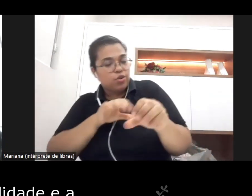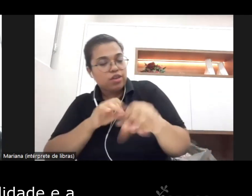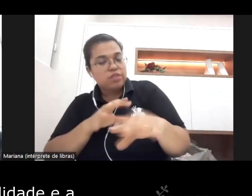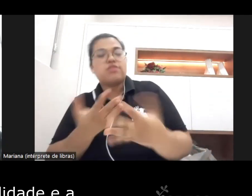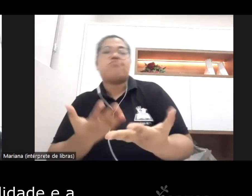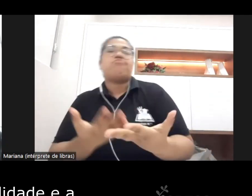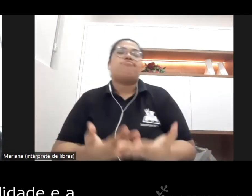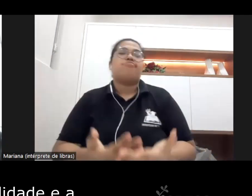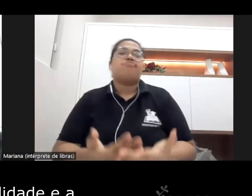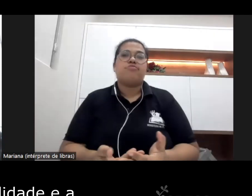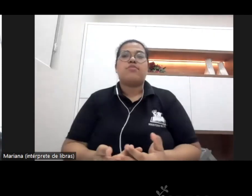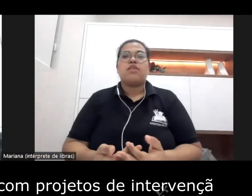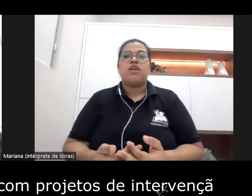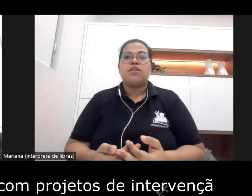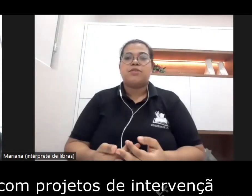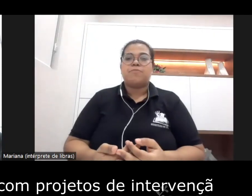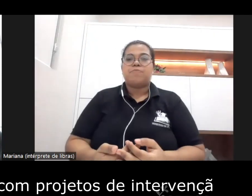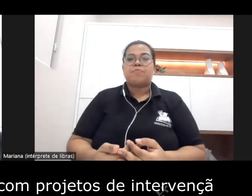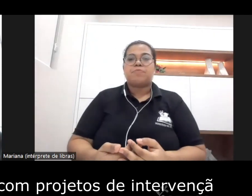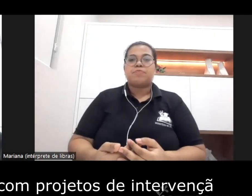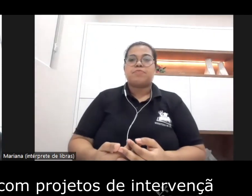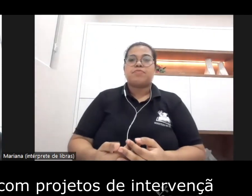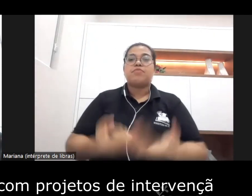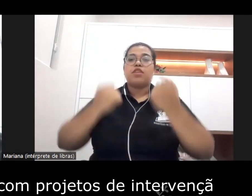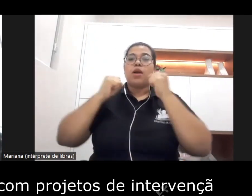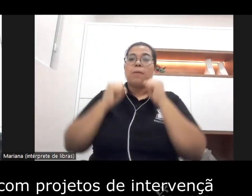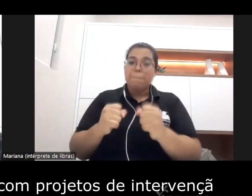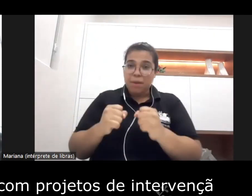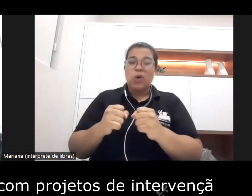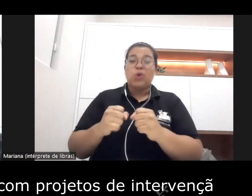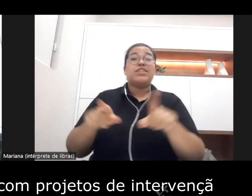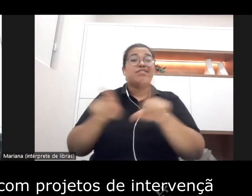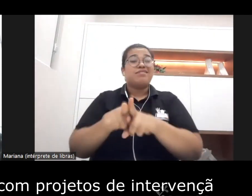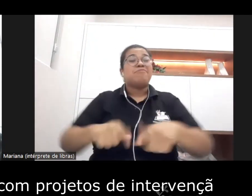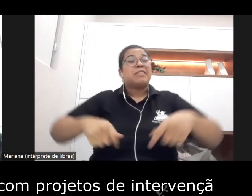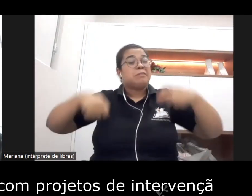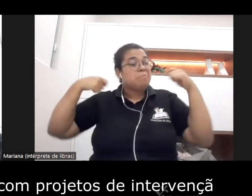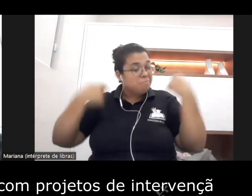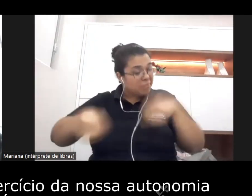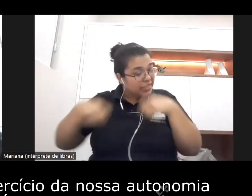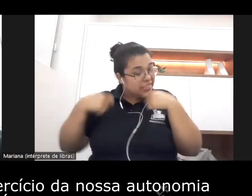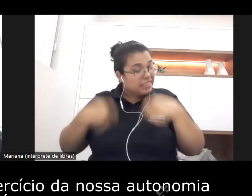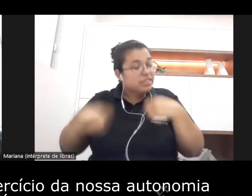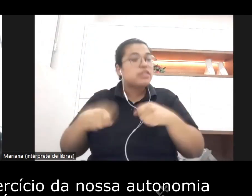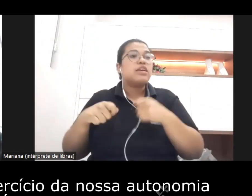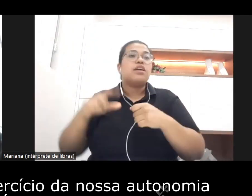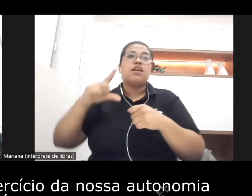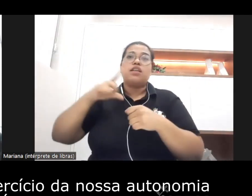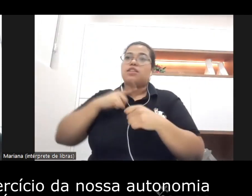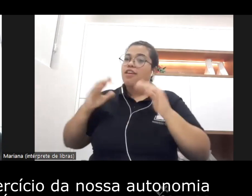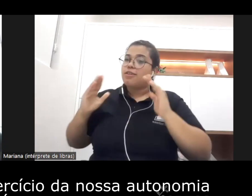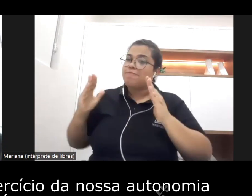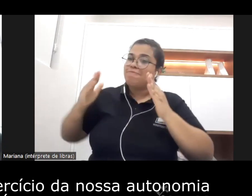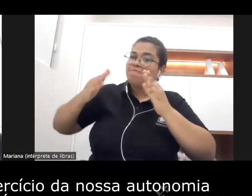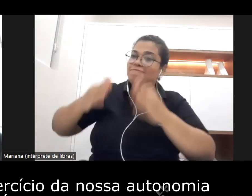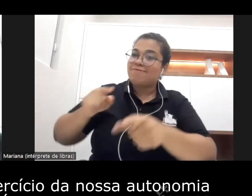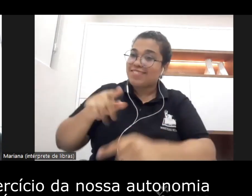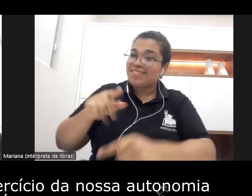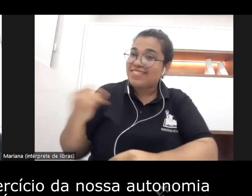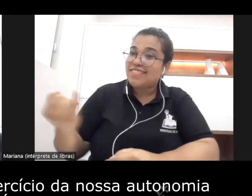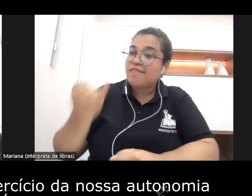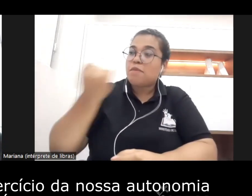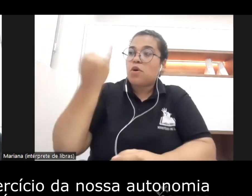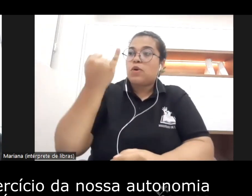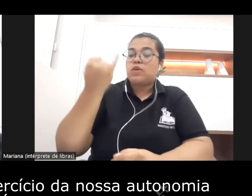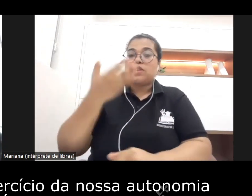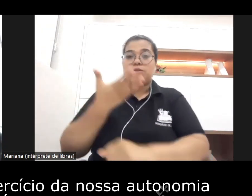possibilidade e a necessidade de atuarmos com projetos de intervenção isso é fundamental para o exercício da